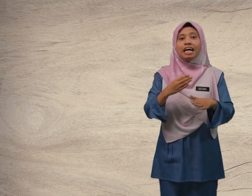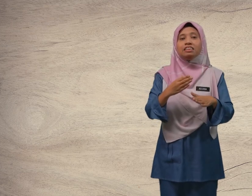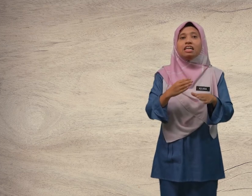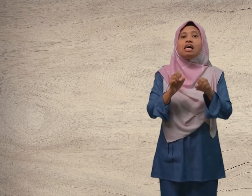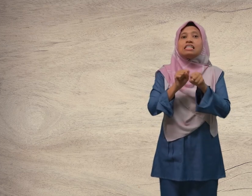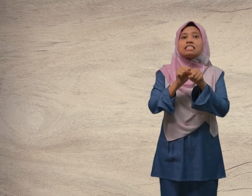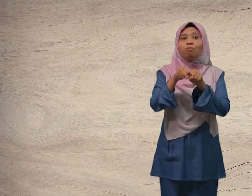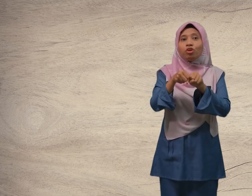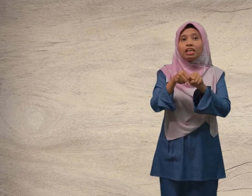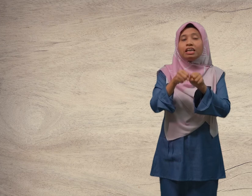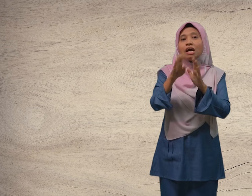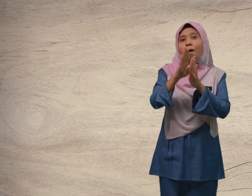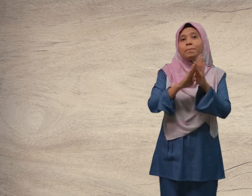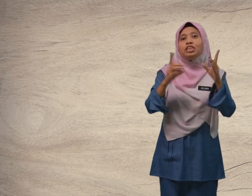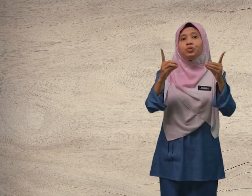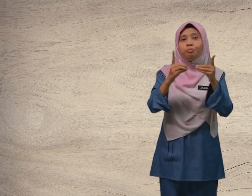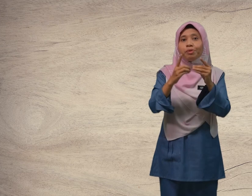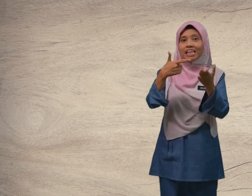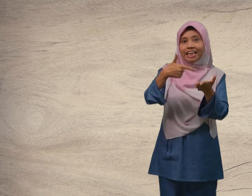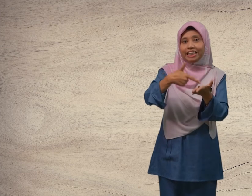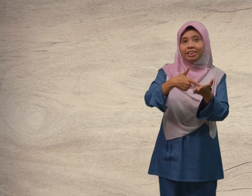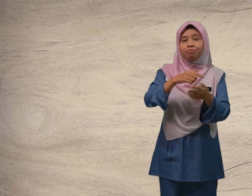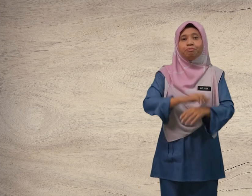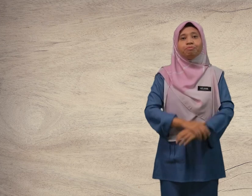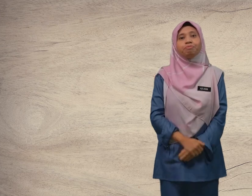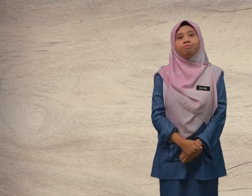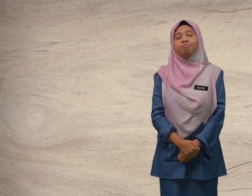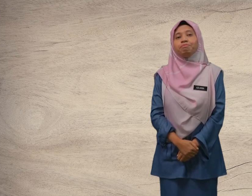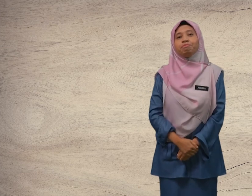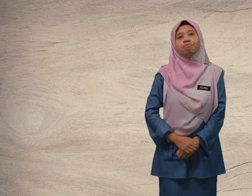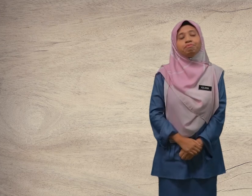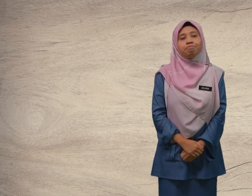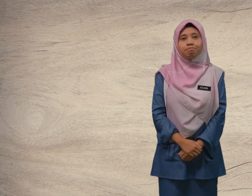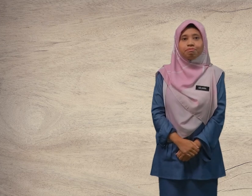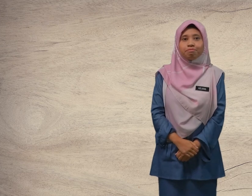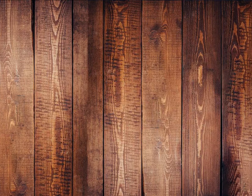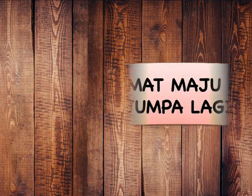semoga berjumpa lagi. selamat, sejak sejak Assalamualaikum.